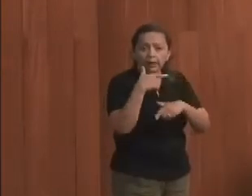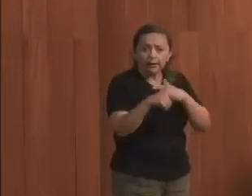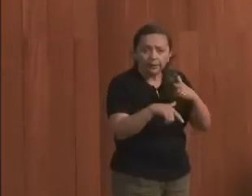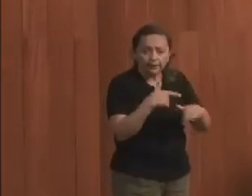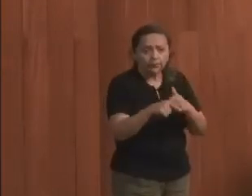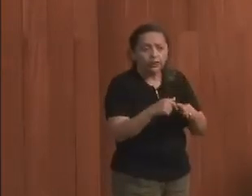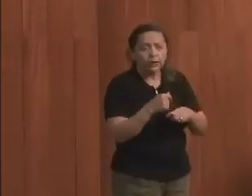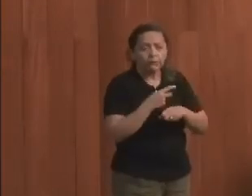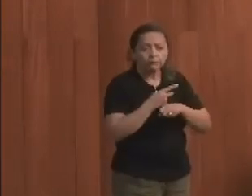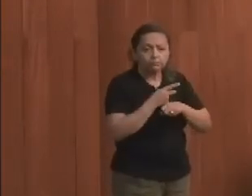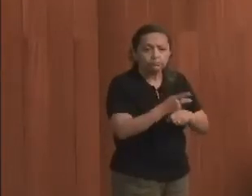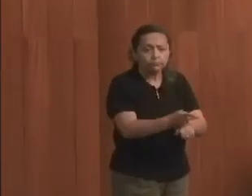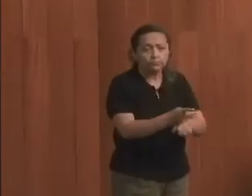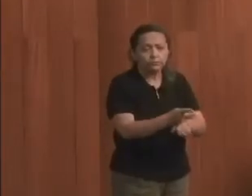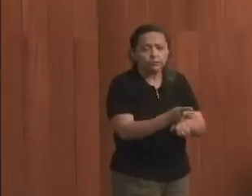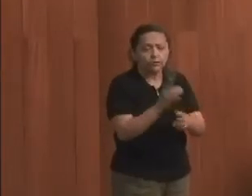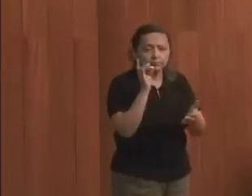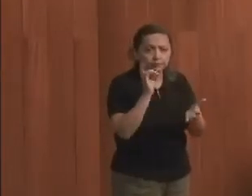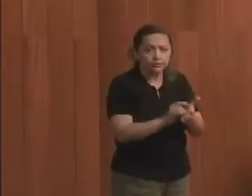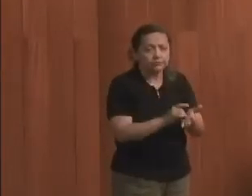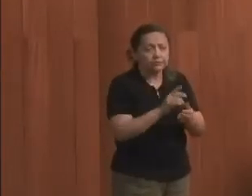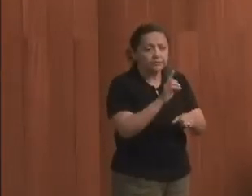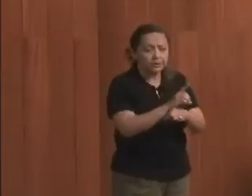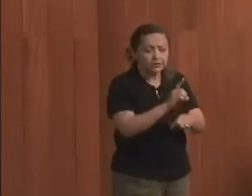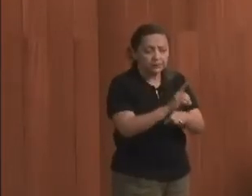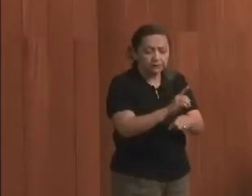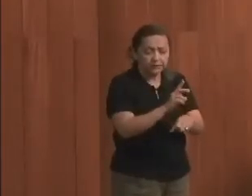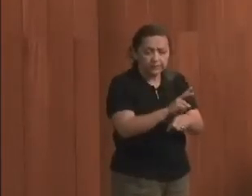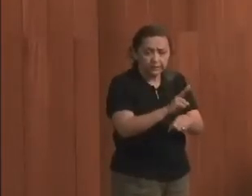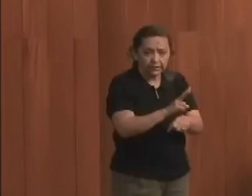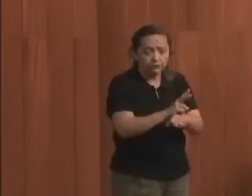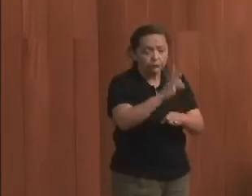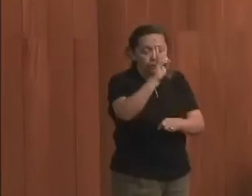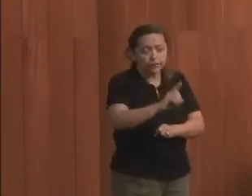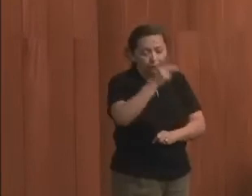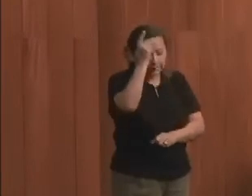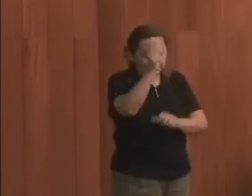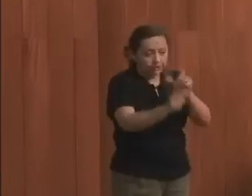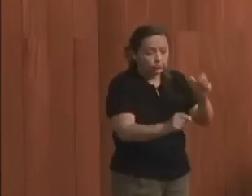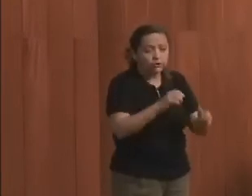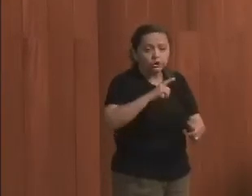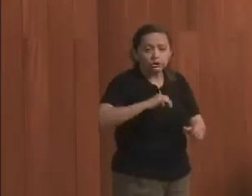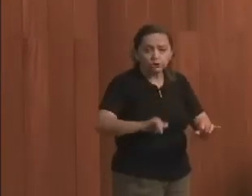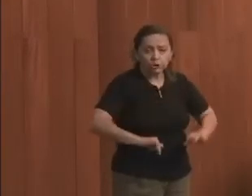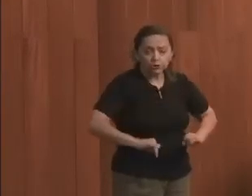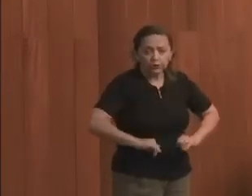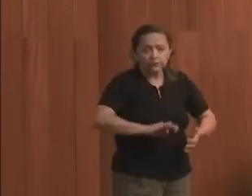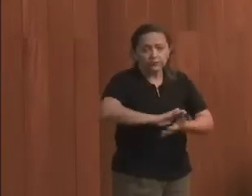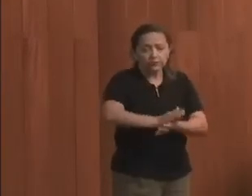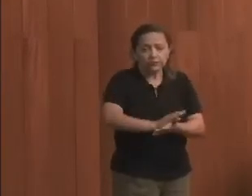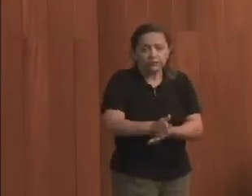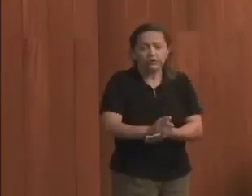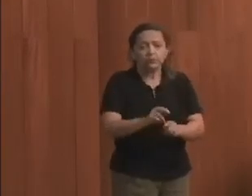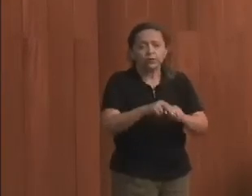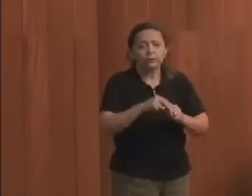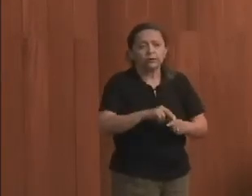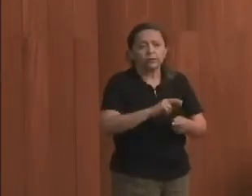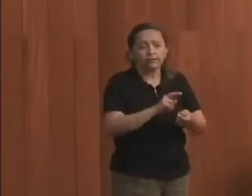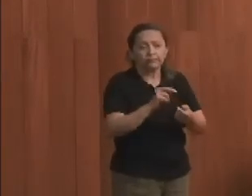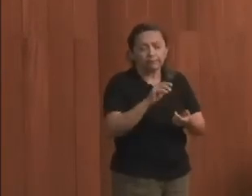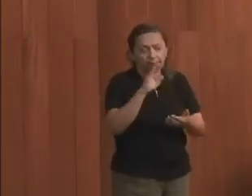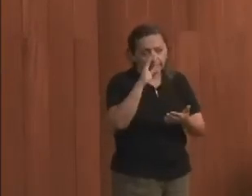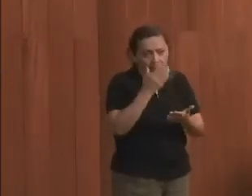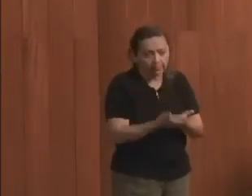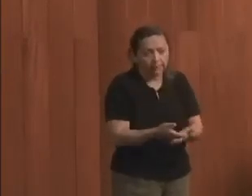buscando a efetiva preservação dos direitos das pessoas que sofrem discriminação em razão de crença, orientação